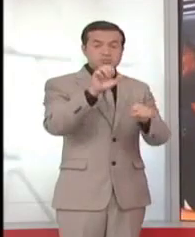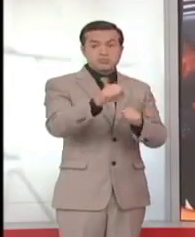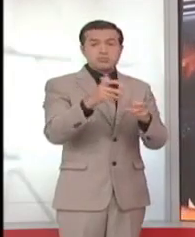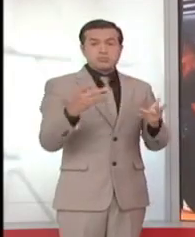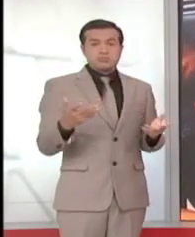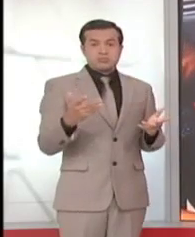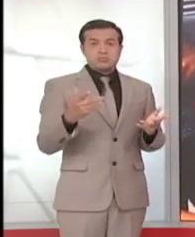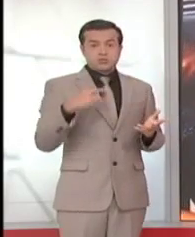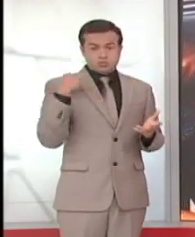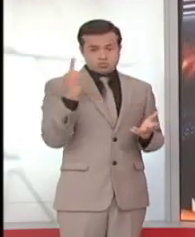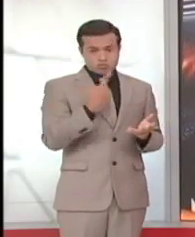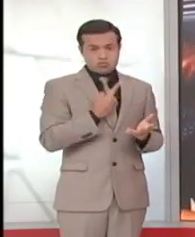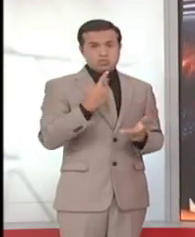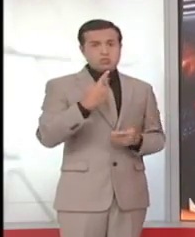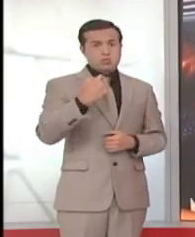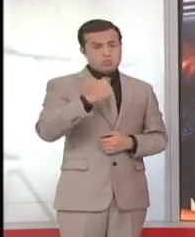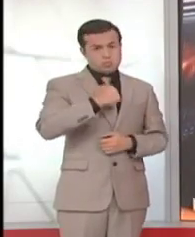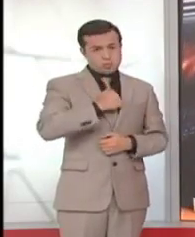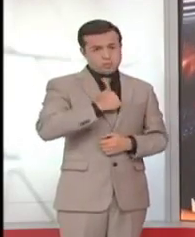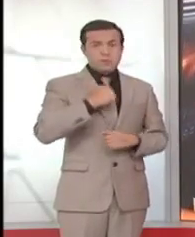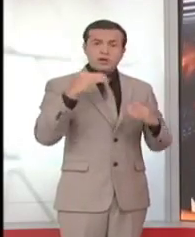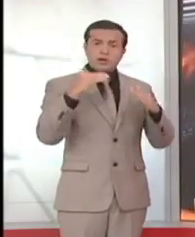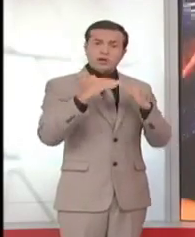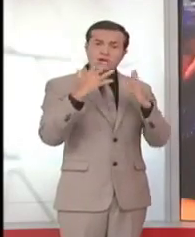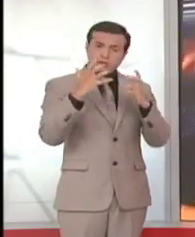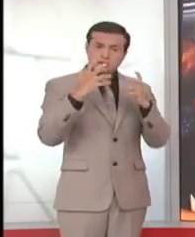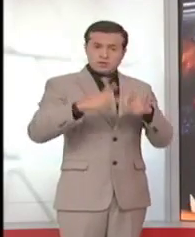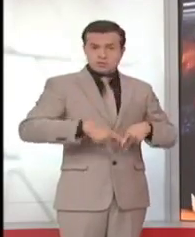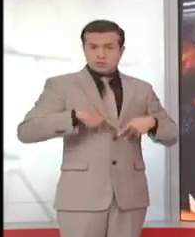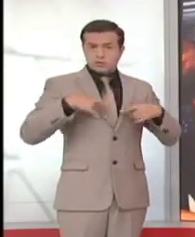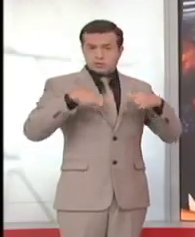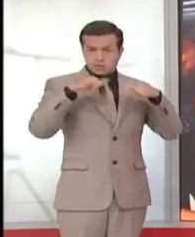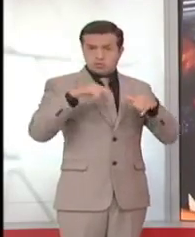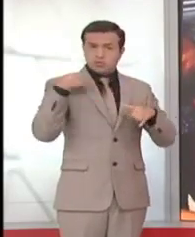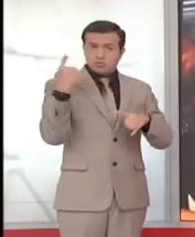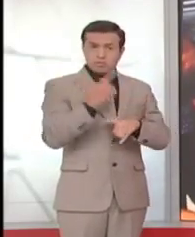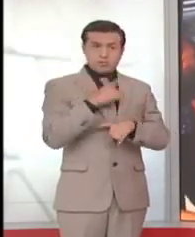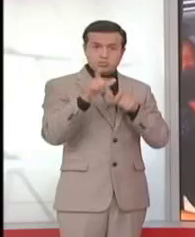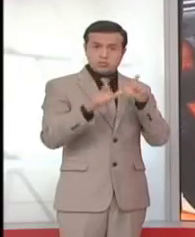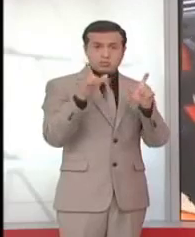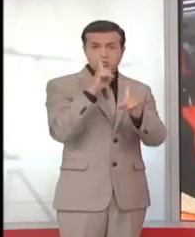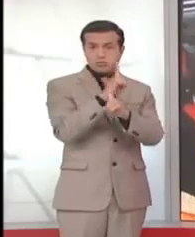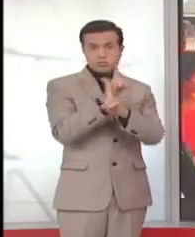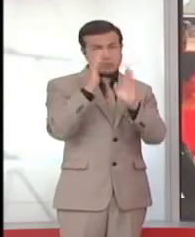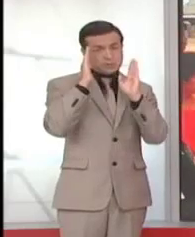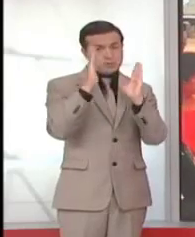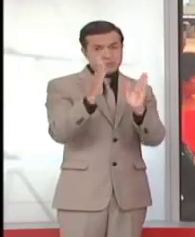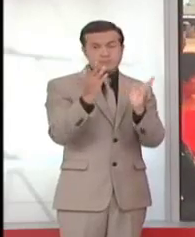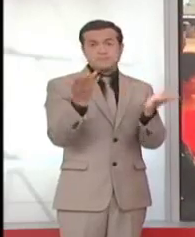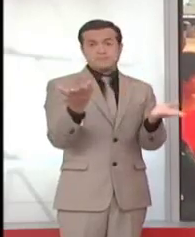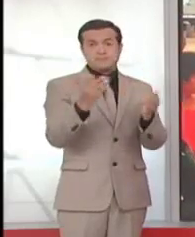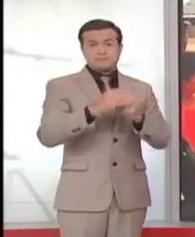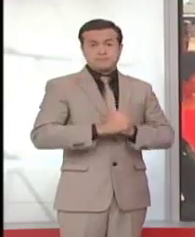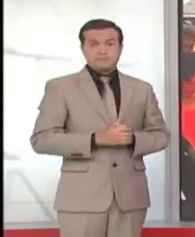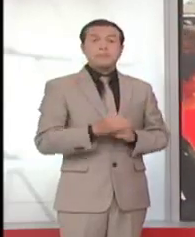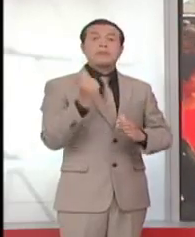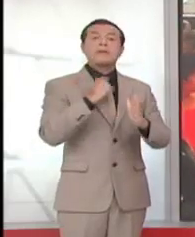tener una vivienda para donde vivieron todos los discapacitados. El ministro de Vivienda y Desarrollo